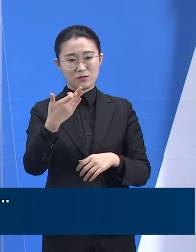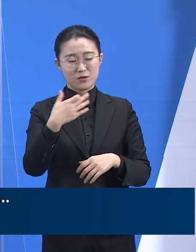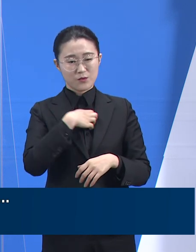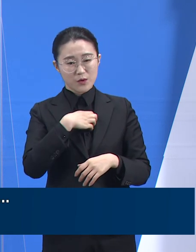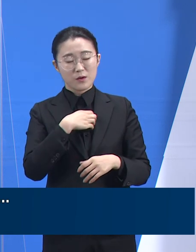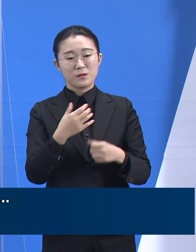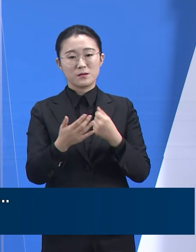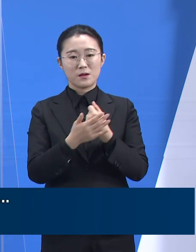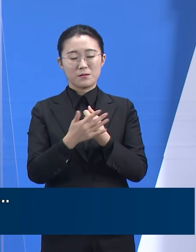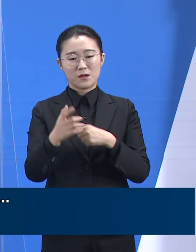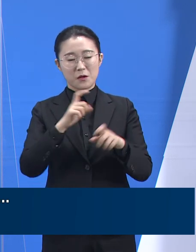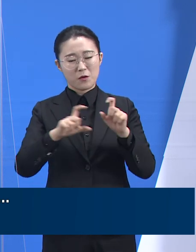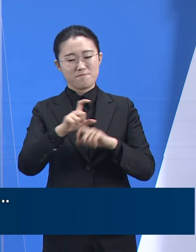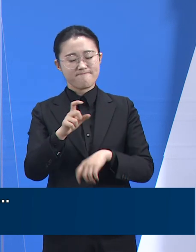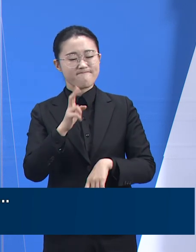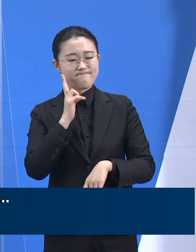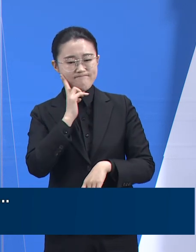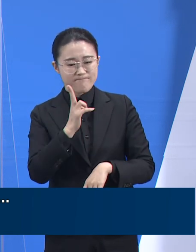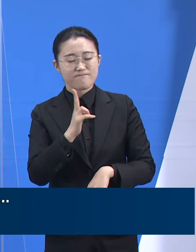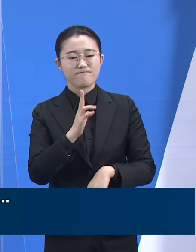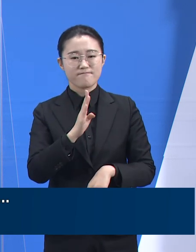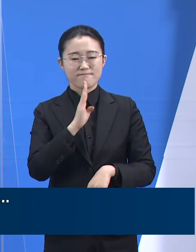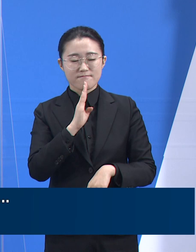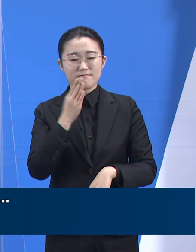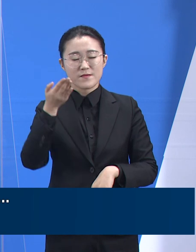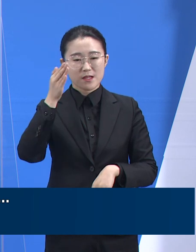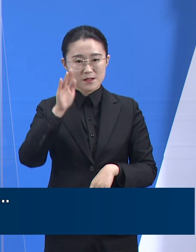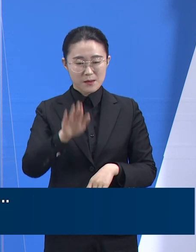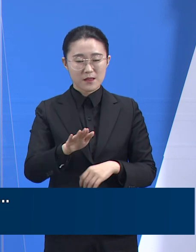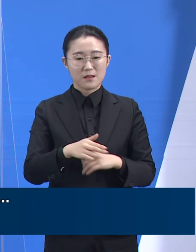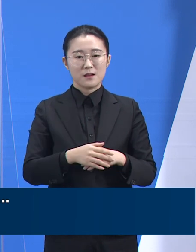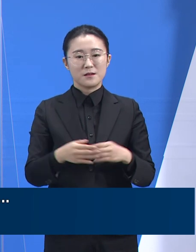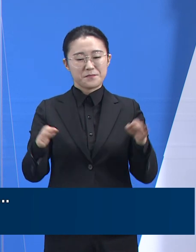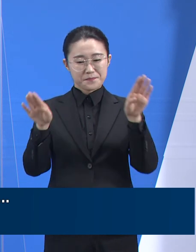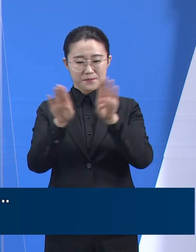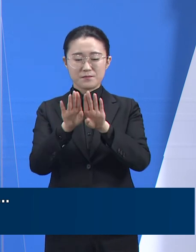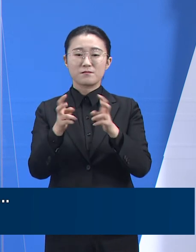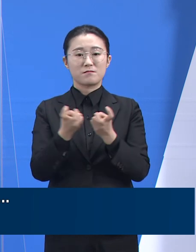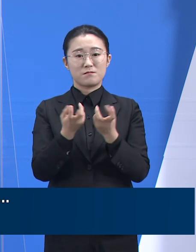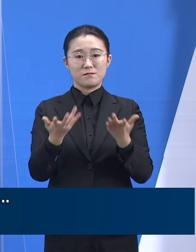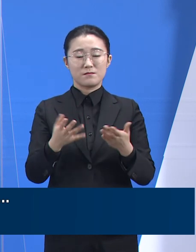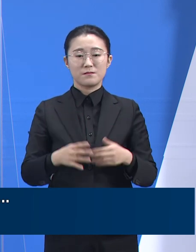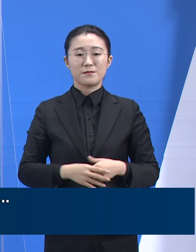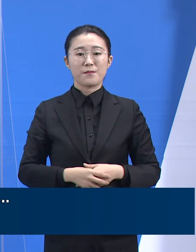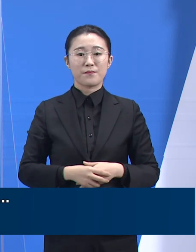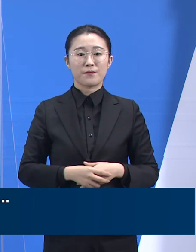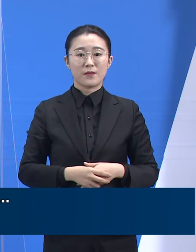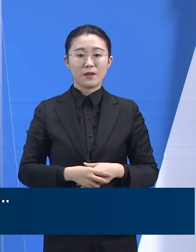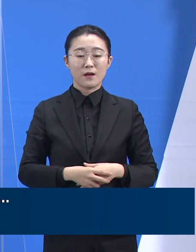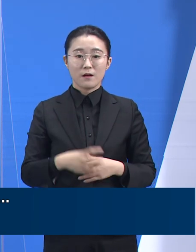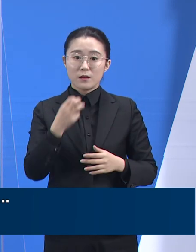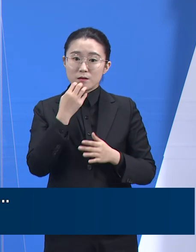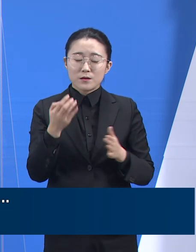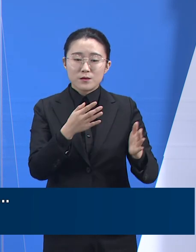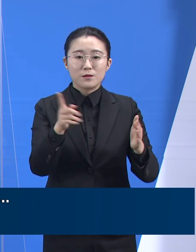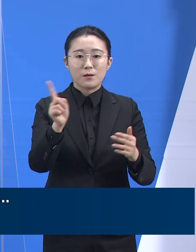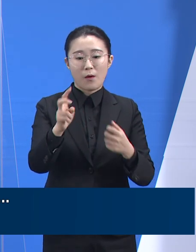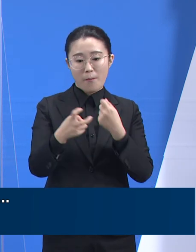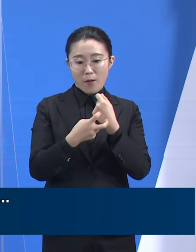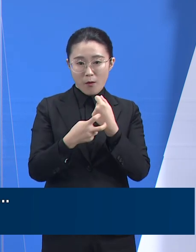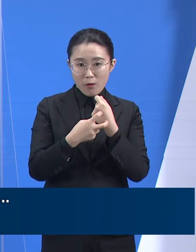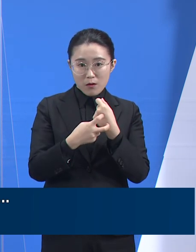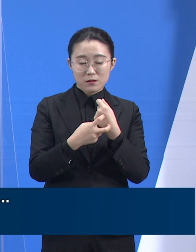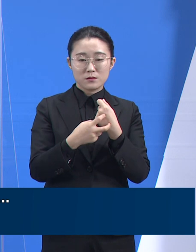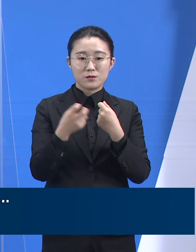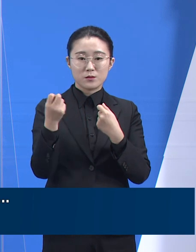경기도는 공동체의 안전을 위해 병상 확보, 의료인력 지원에 최선을 다할 것입니다. 도민